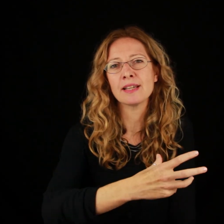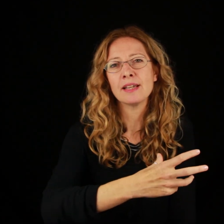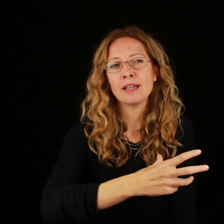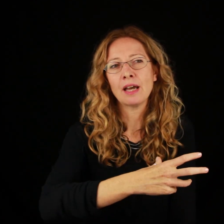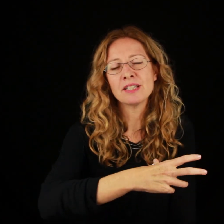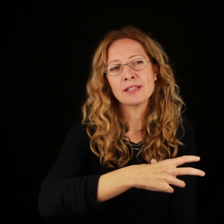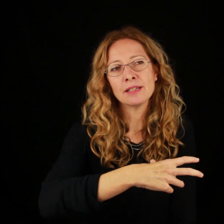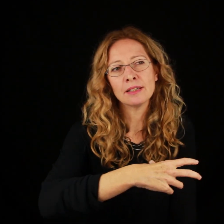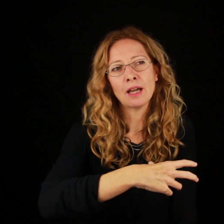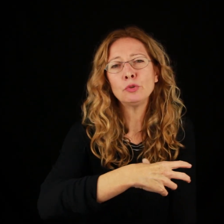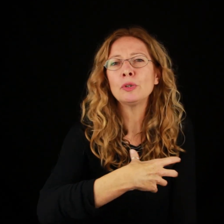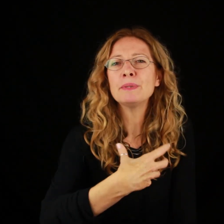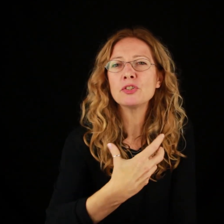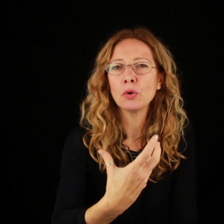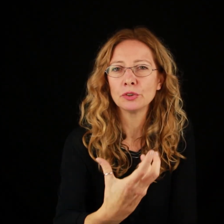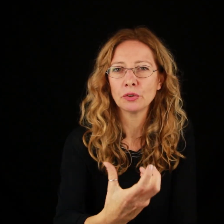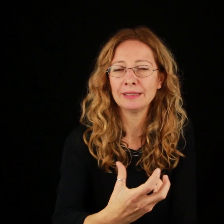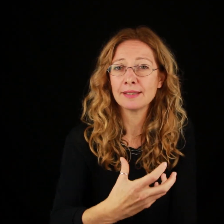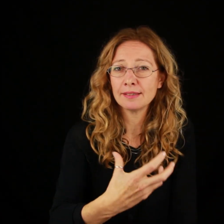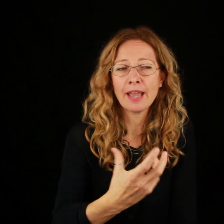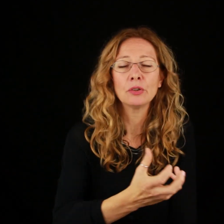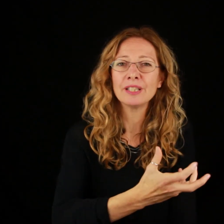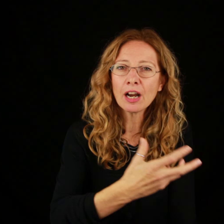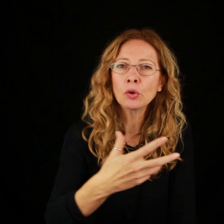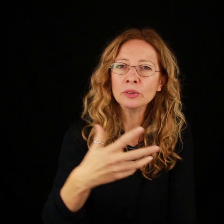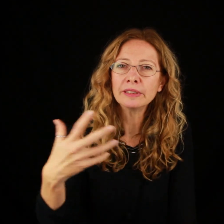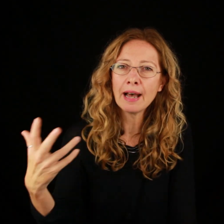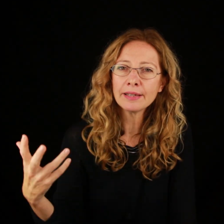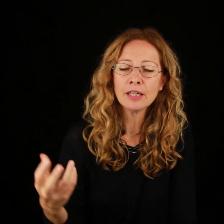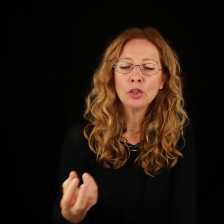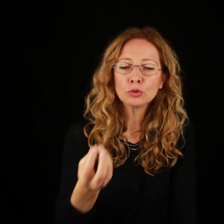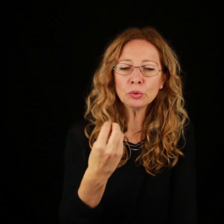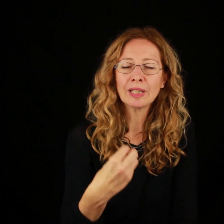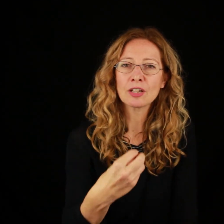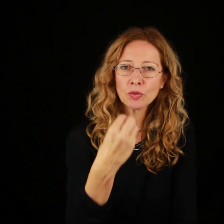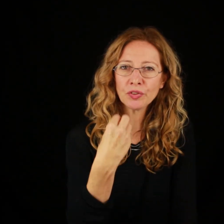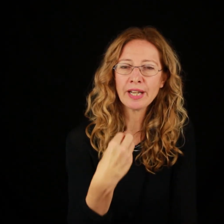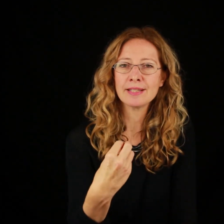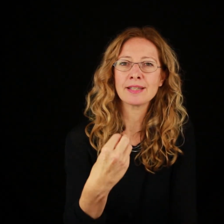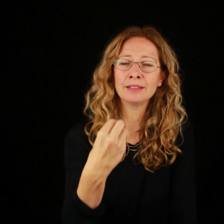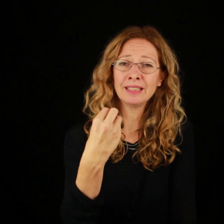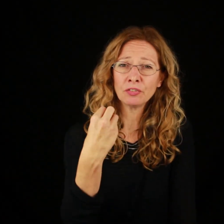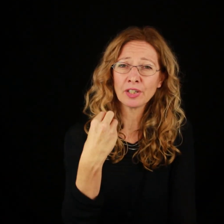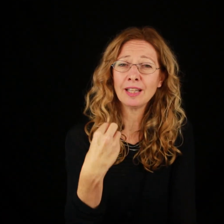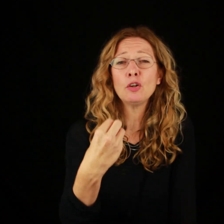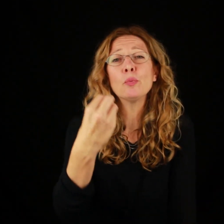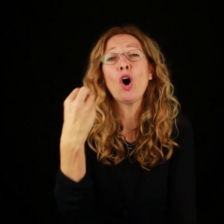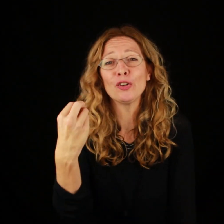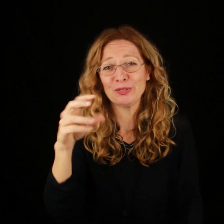avuto il bisogno, il desiderio di raccontare tutta la sofferenza del fratello buono,